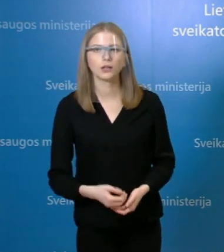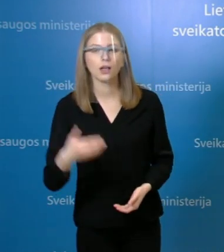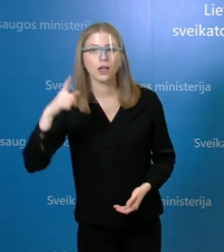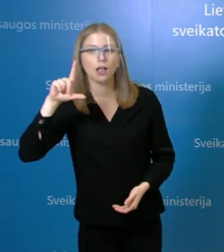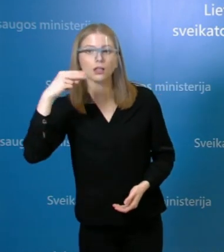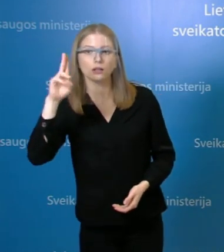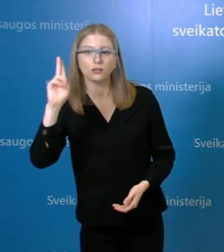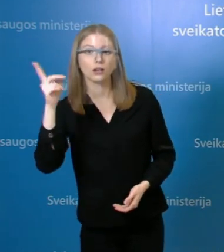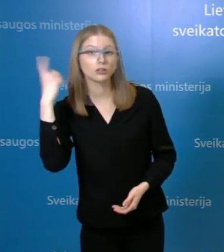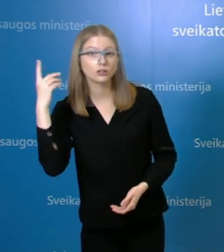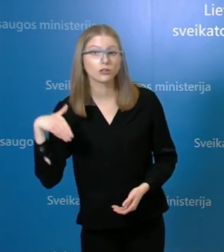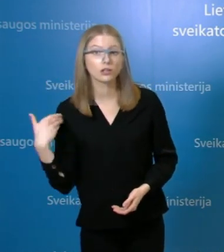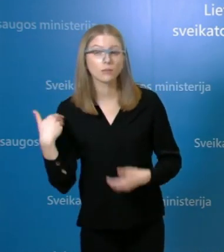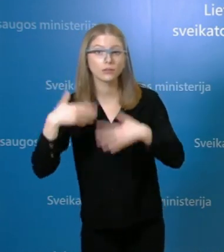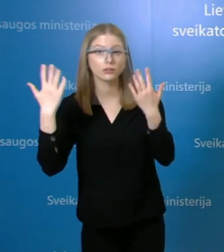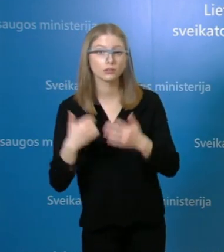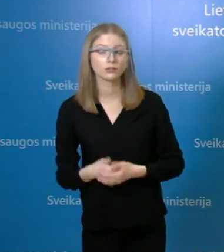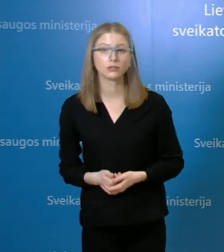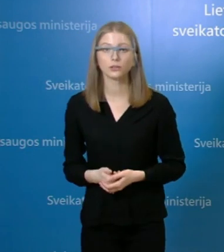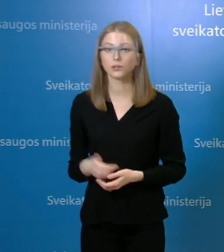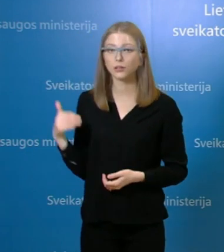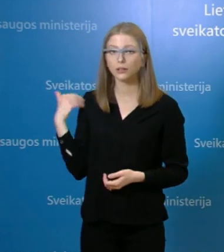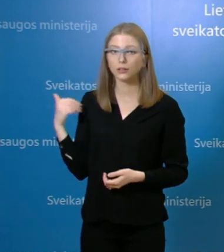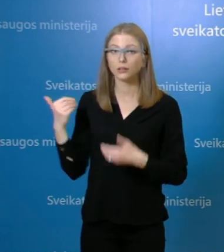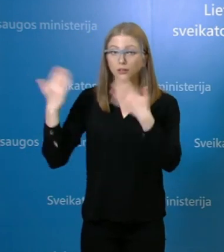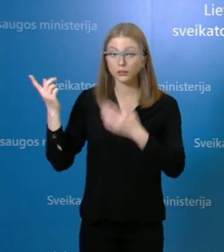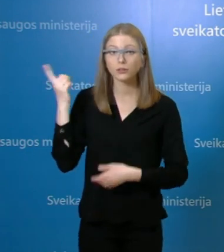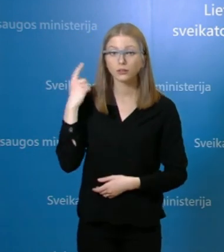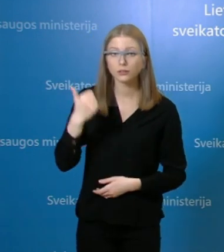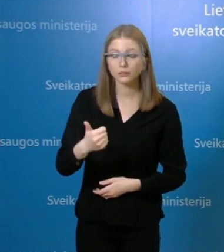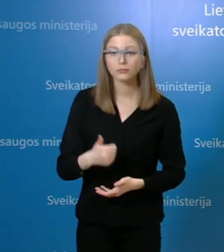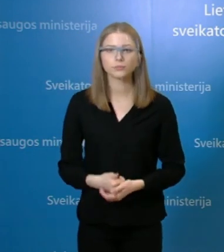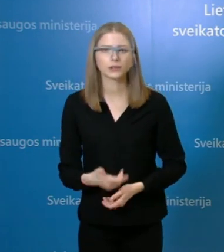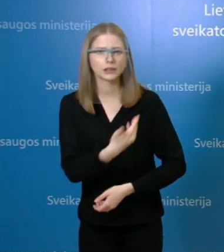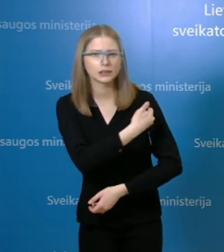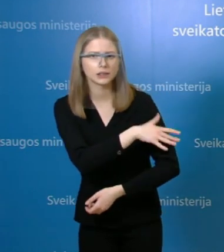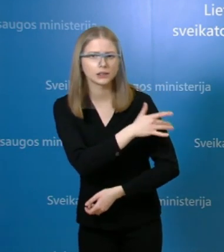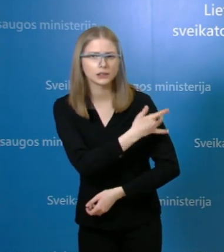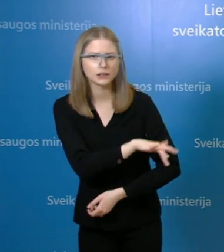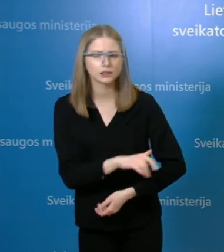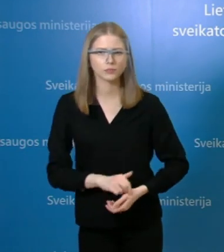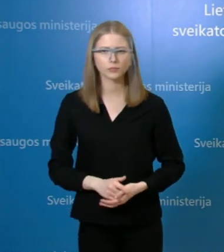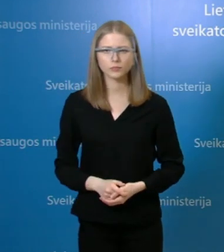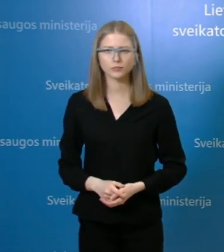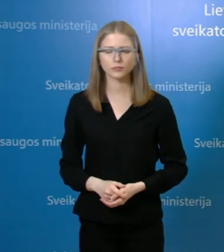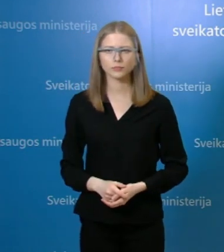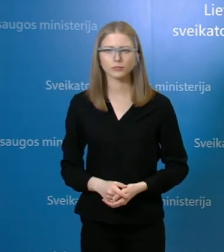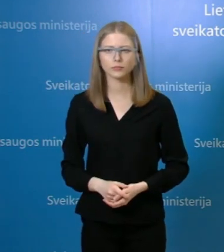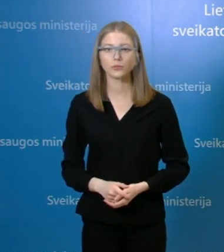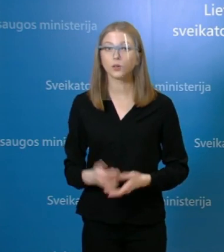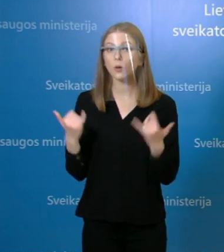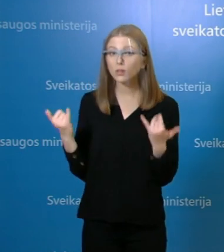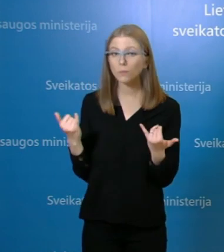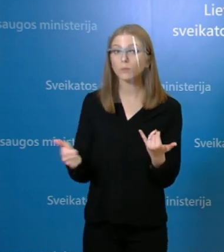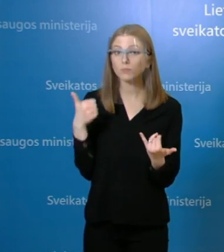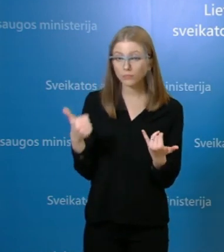lankažinius. Labadiena, Jevo. Kaip sveiki, ar girdite mane? Silpnokai gali tave ir garsiau. O dabar